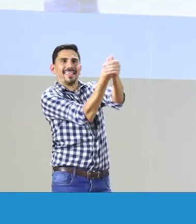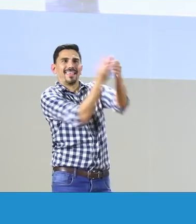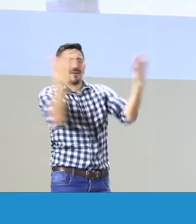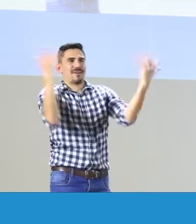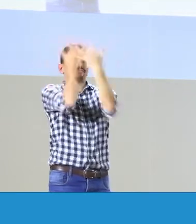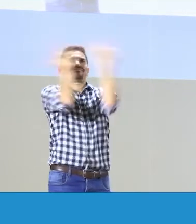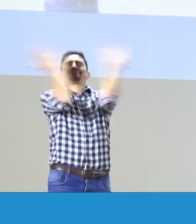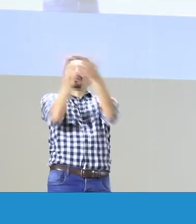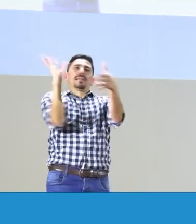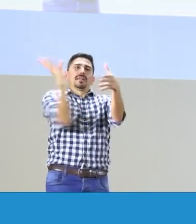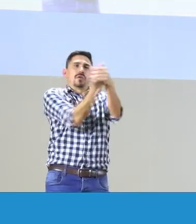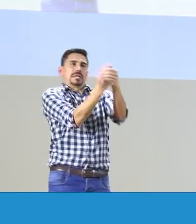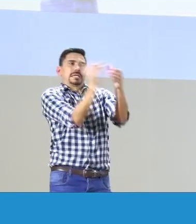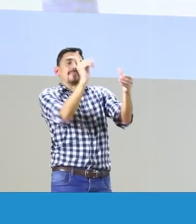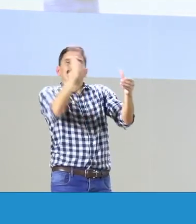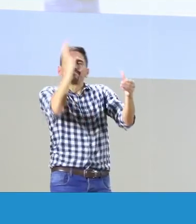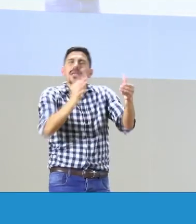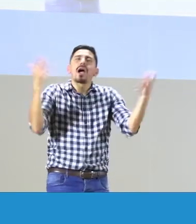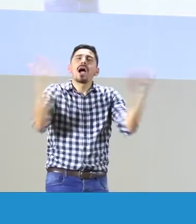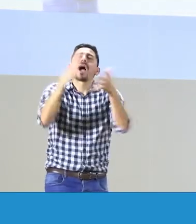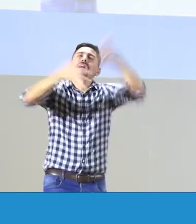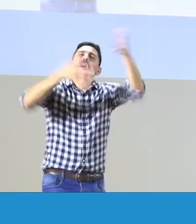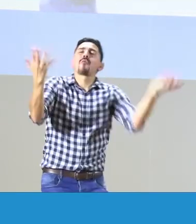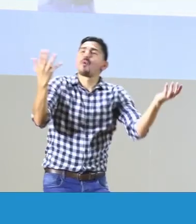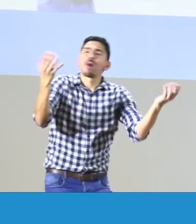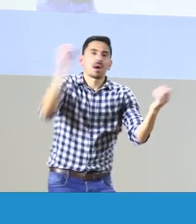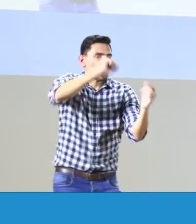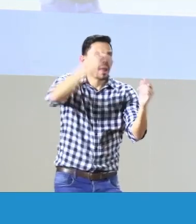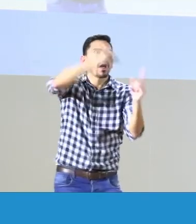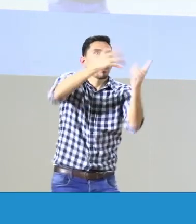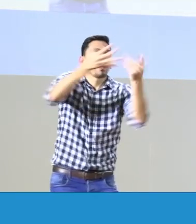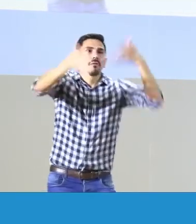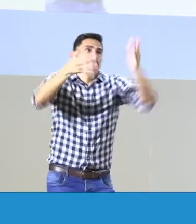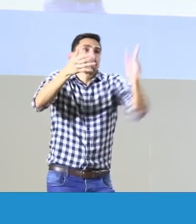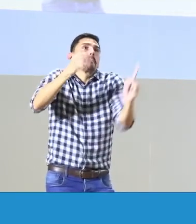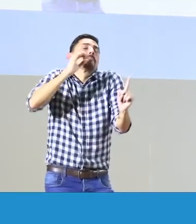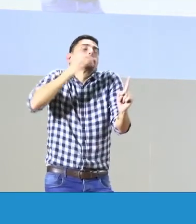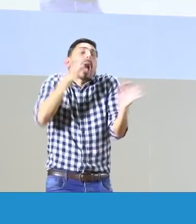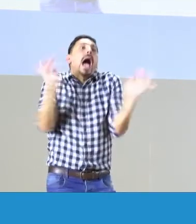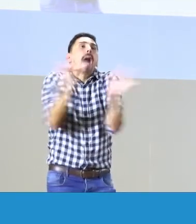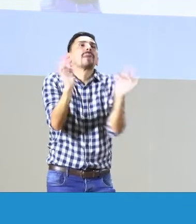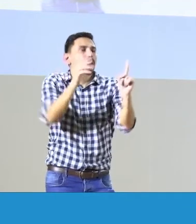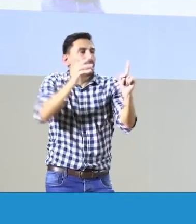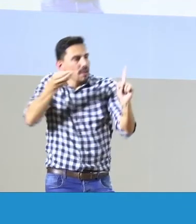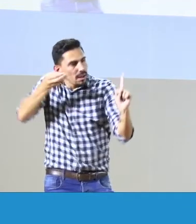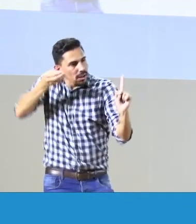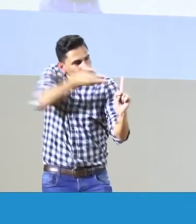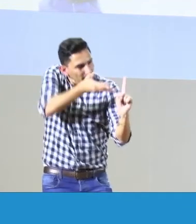Esta es la seña y entonces, de pronto, da para que tengamos malas interpretaciones.